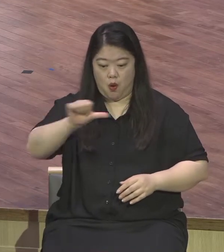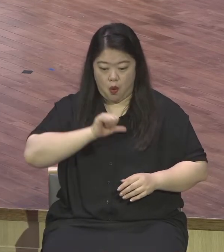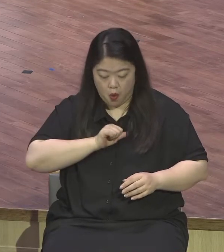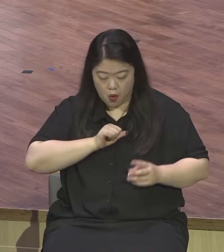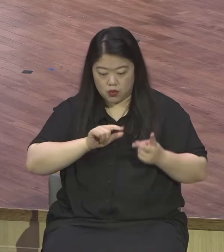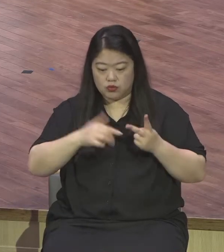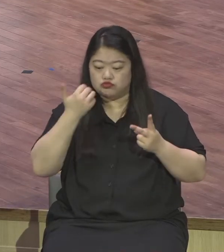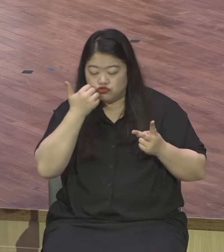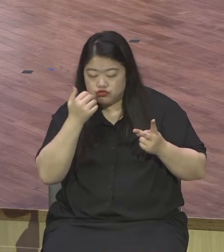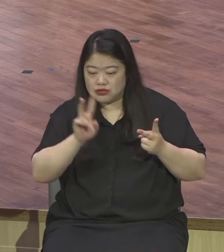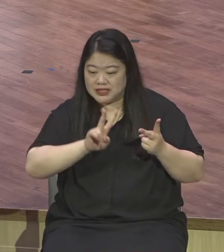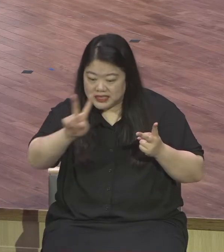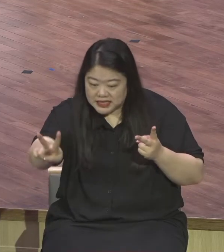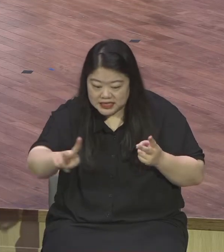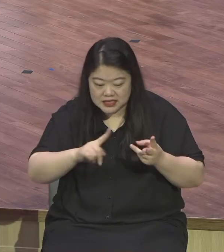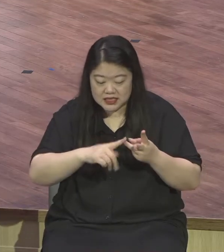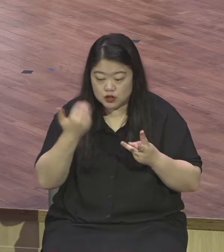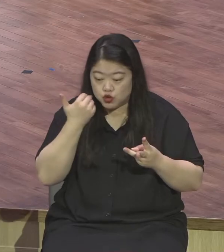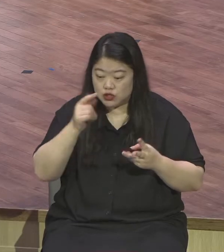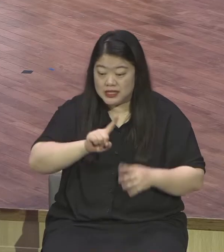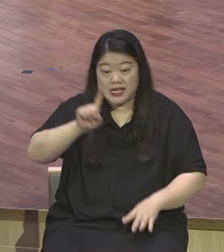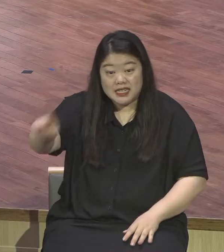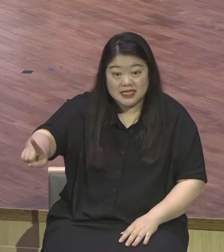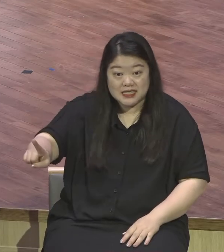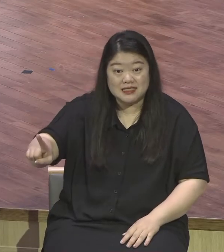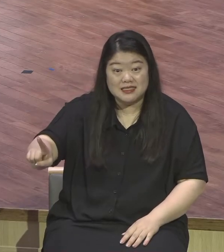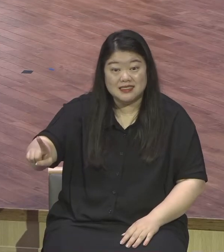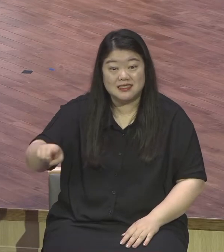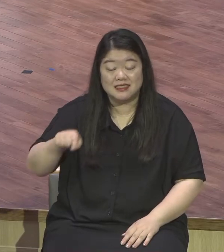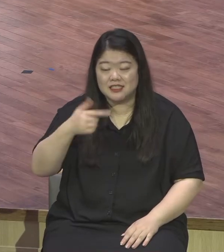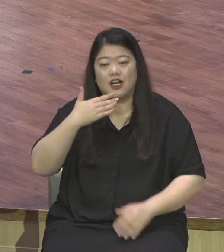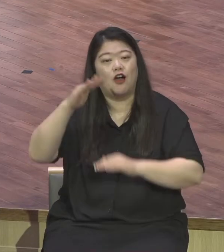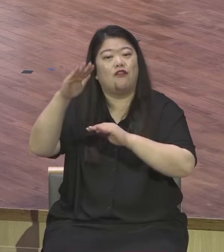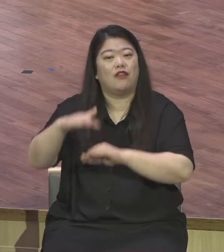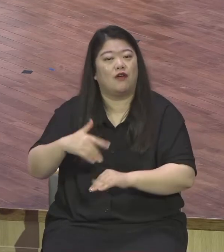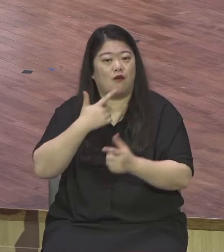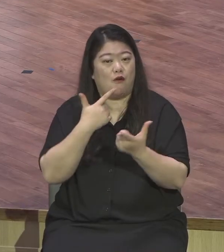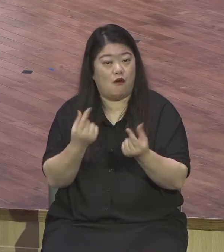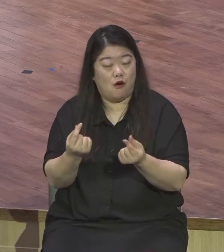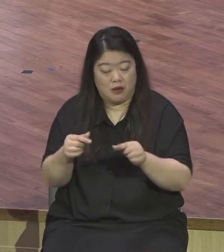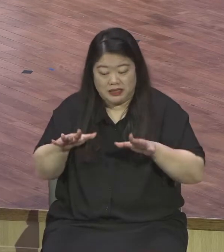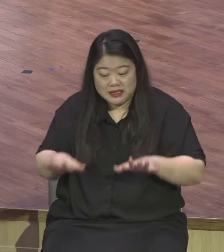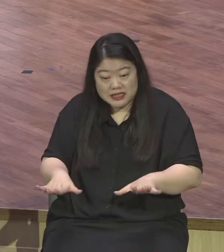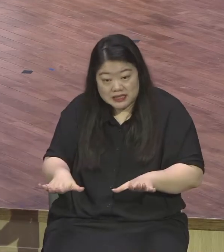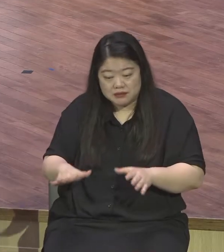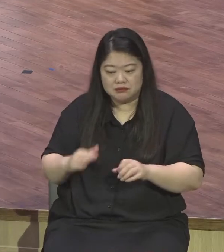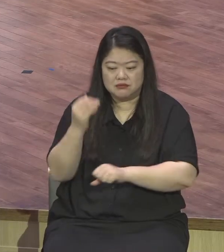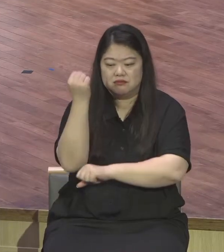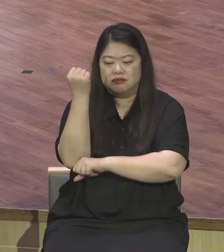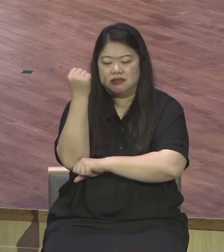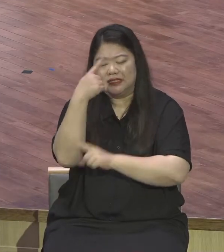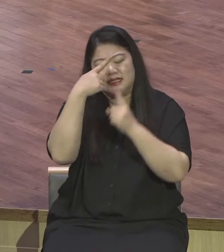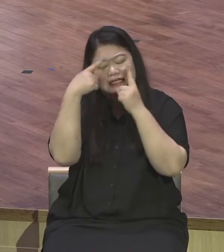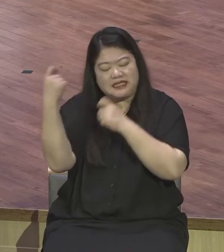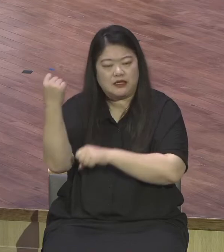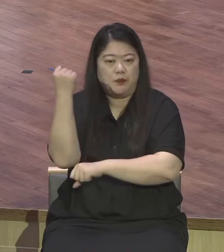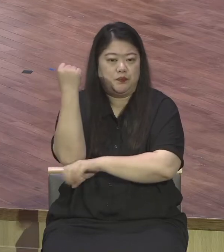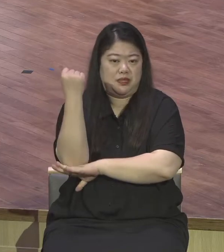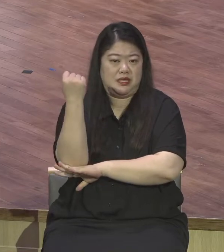영혼이 기념비가 될 수 있는 기회란 말 기회 내 이름 내 자리